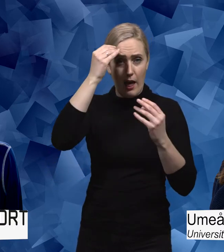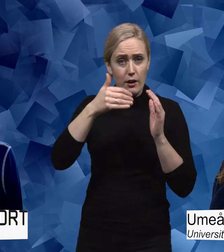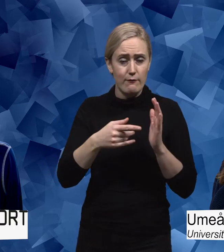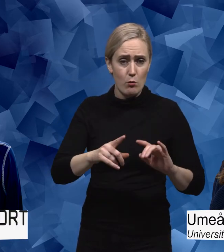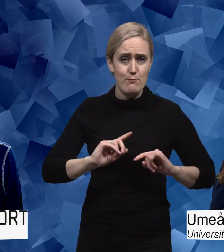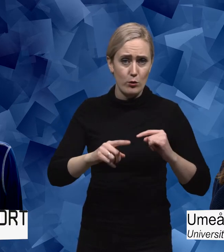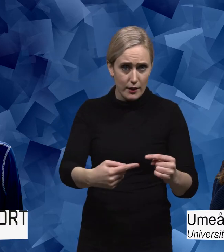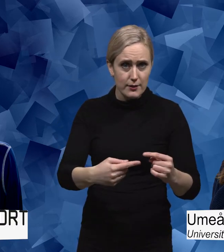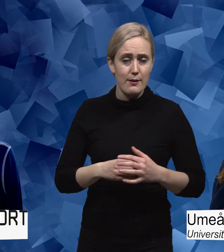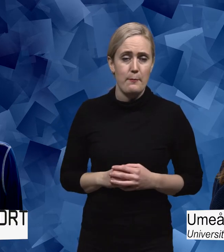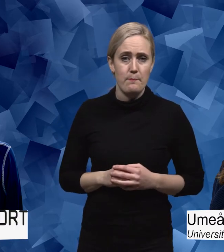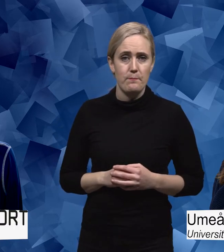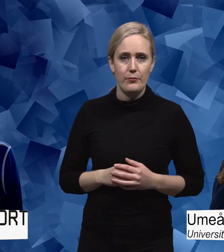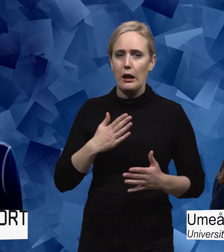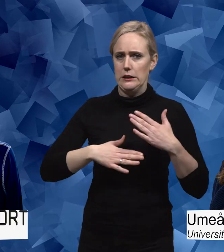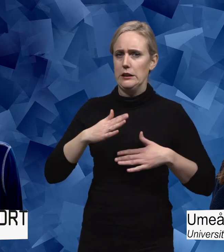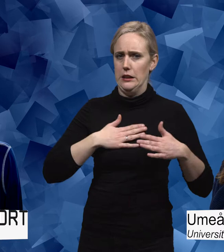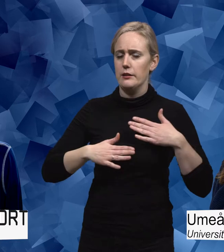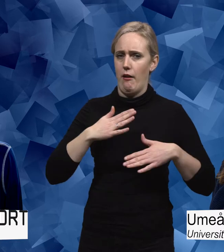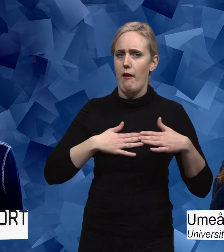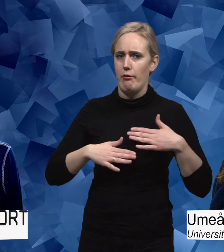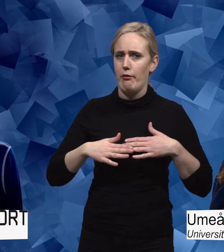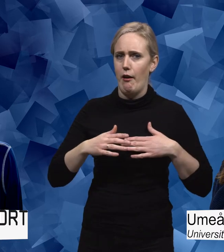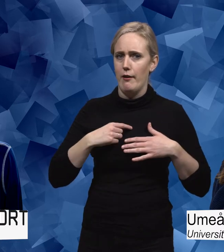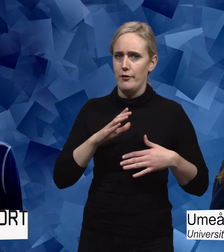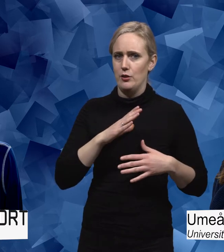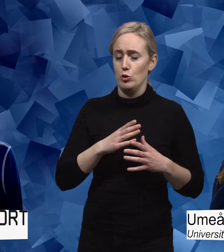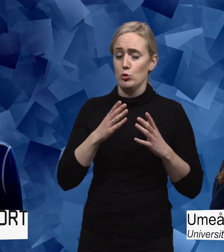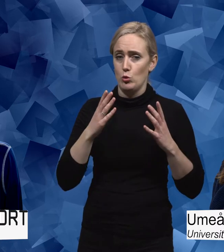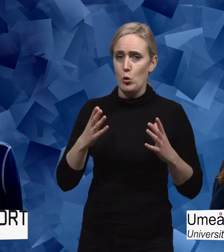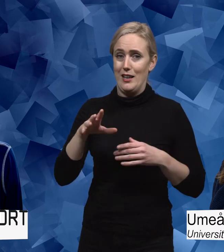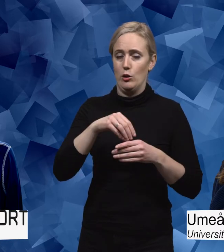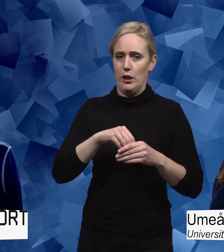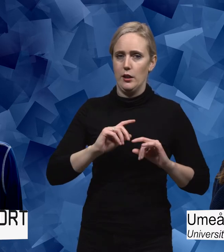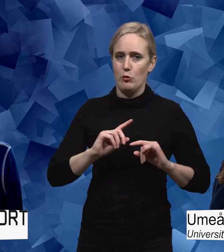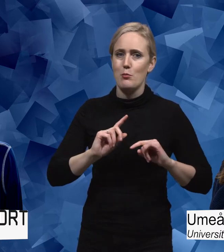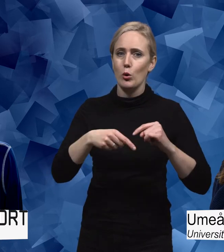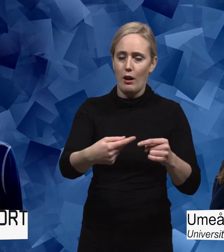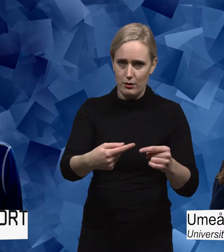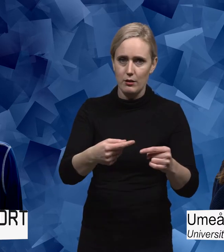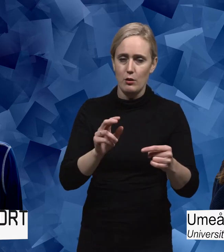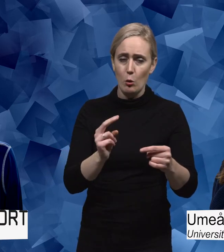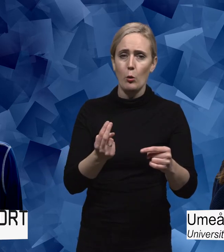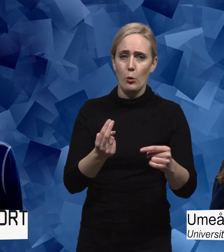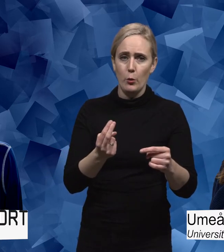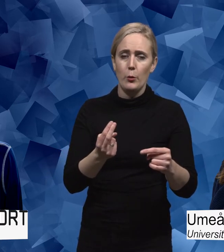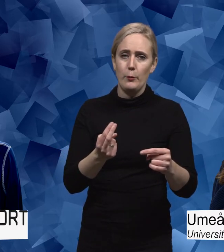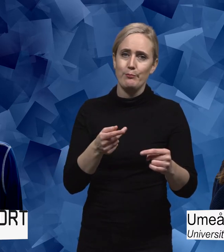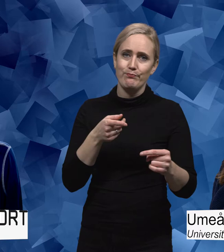den processen. Det är ju intressant i den bemärkelsen att det är ett stort inkluderingsprojekt eller en process som